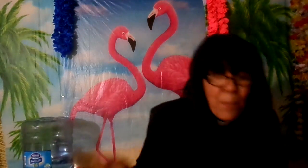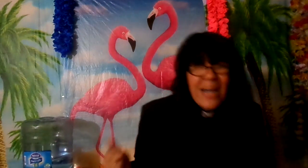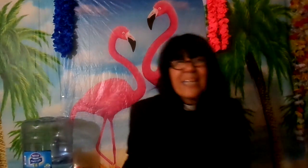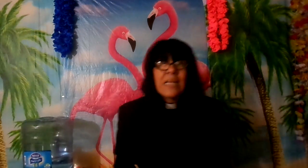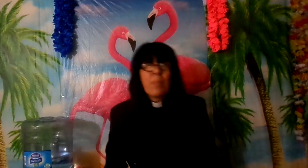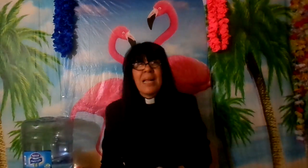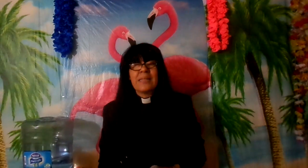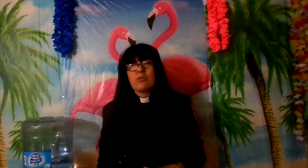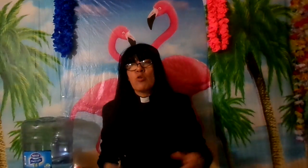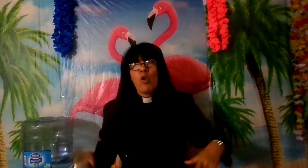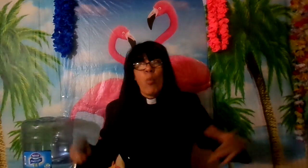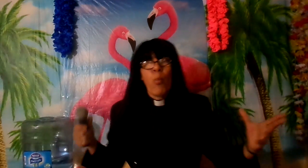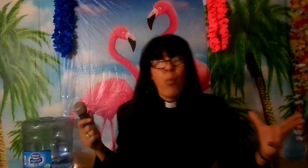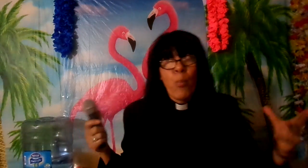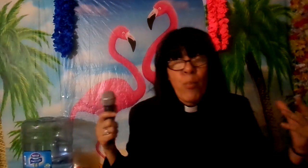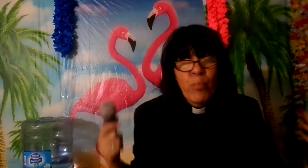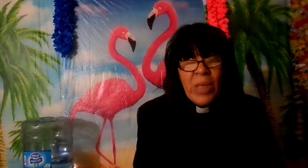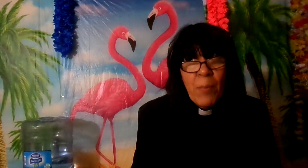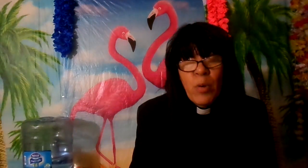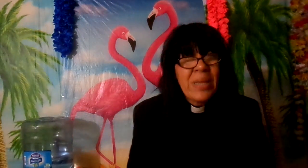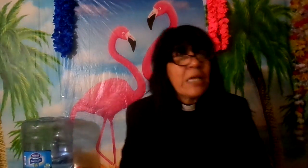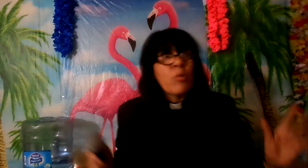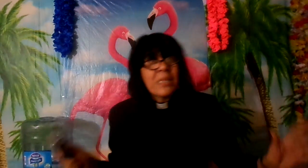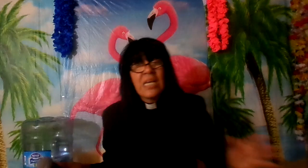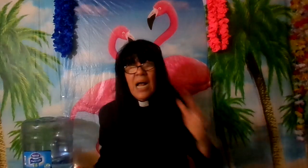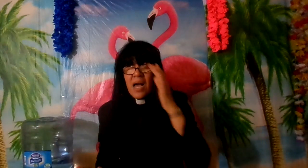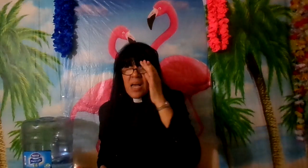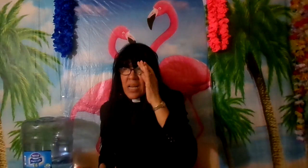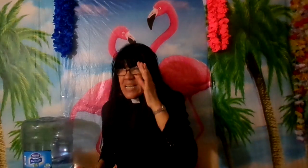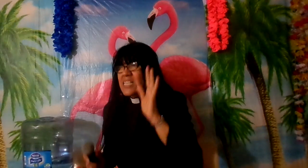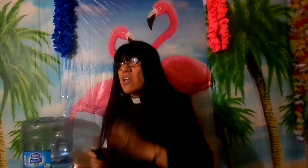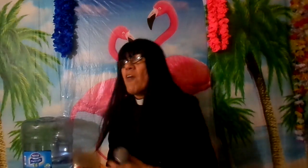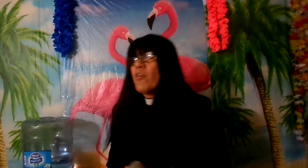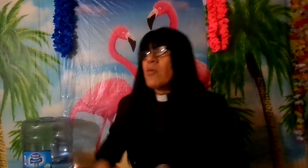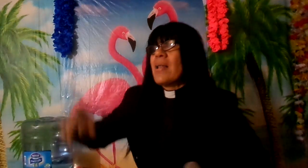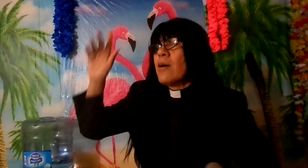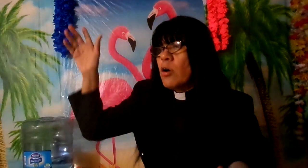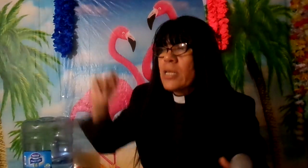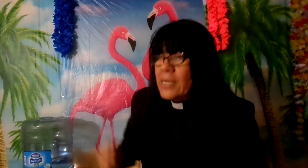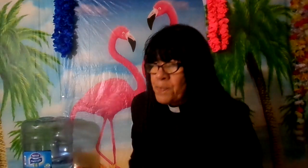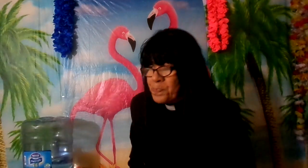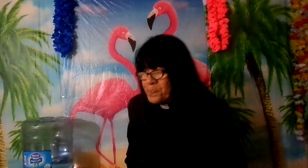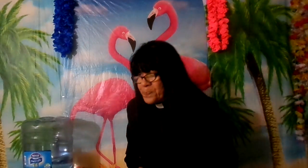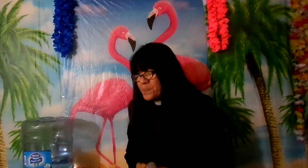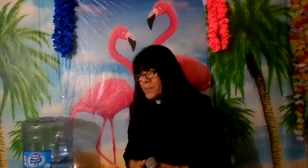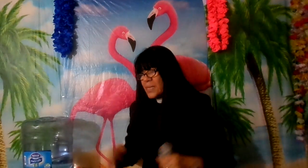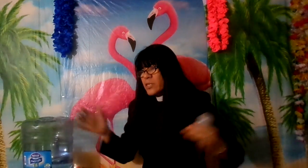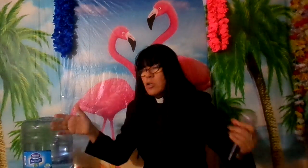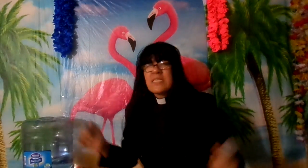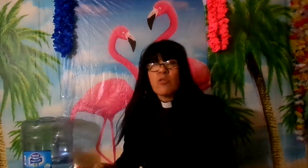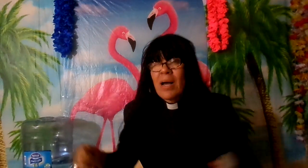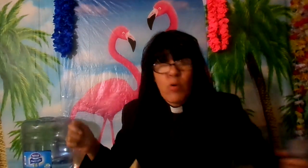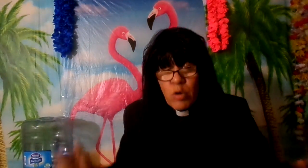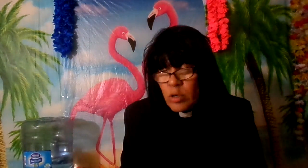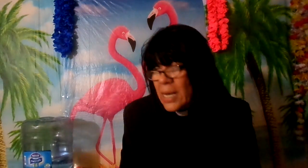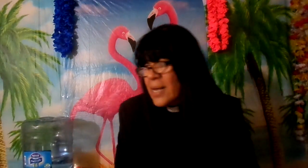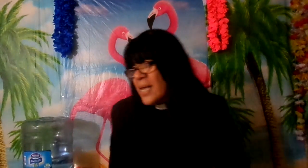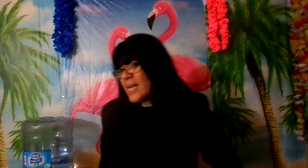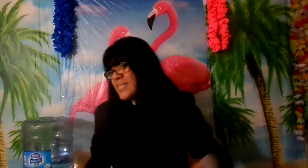paquetera, ¿verdad? dentro de los templos metiendo mentiras que si ya fueron a la gloria, Dios les enseñó las coronas el